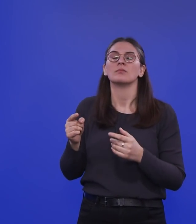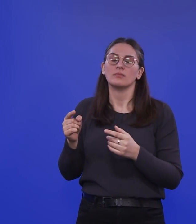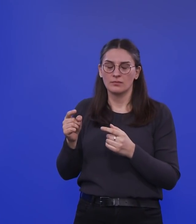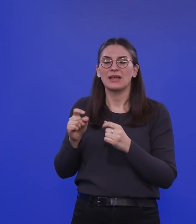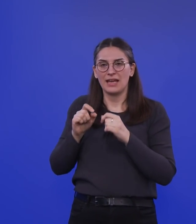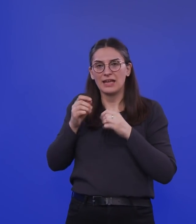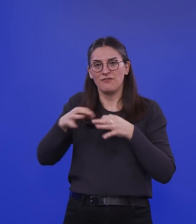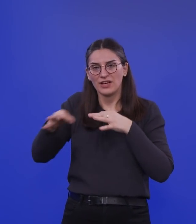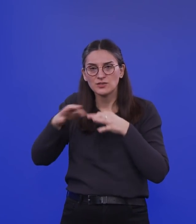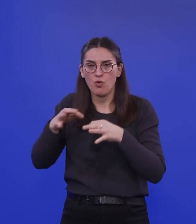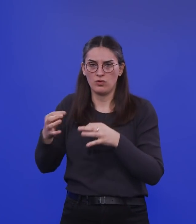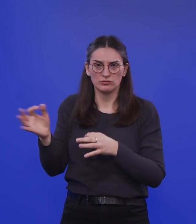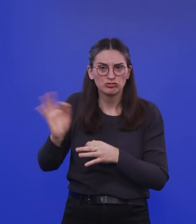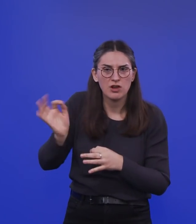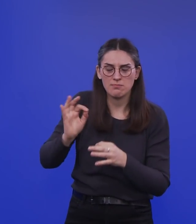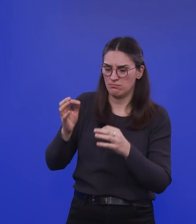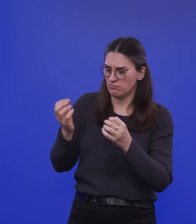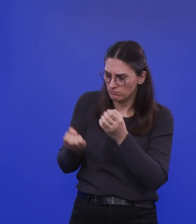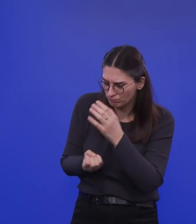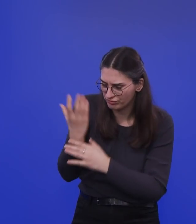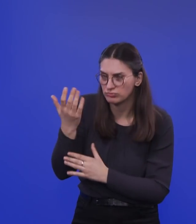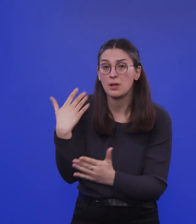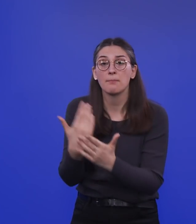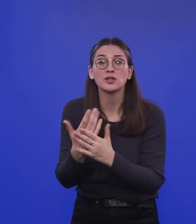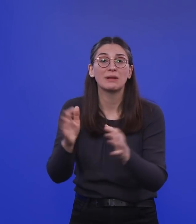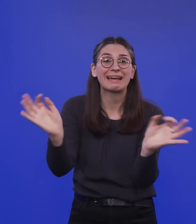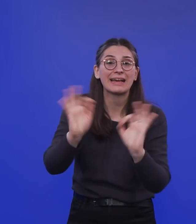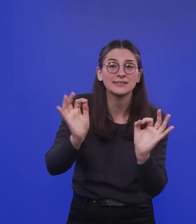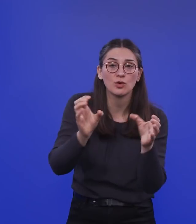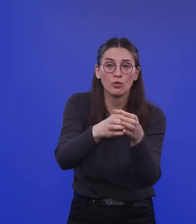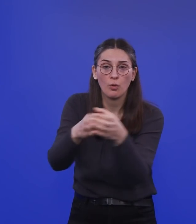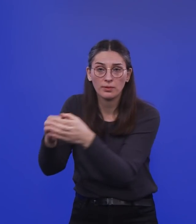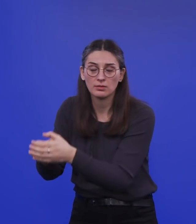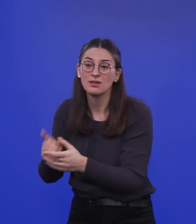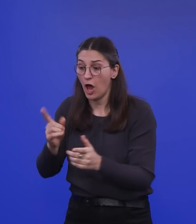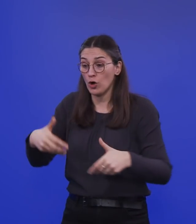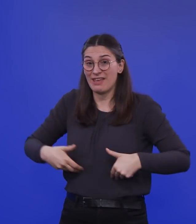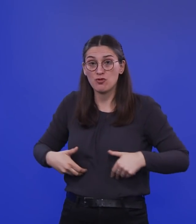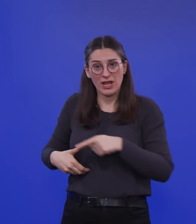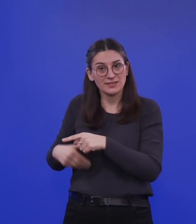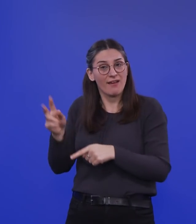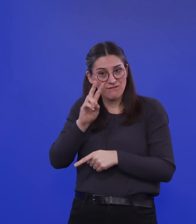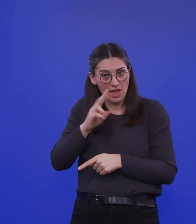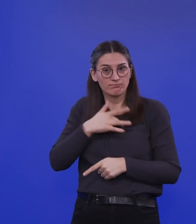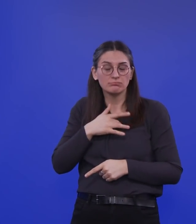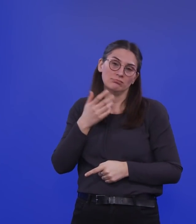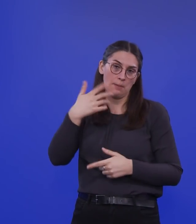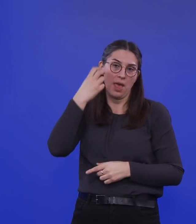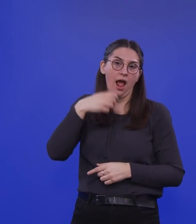besonders schwer zu Buche schlägt. Also sprich bei den Risikogruppen, auch bei der Influenza sind das die Alten in der Bevölkerung. Die will man